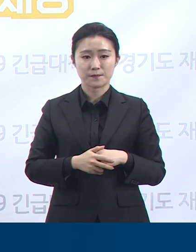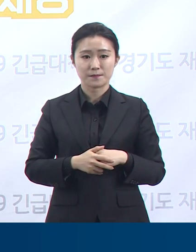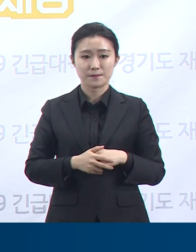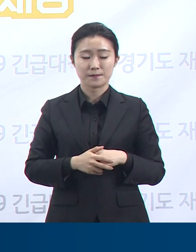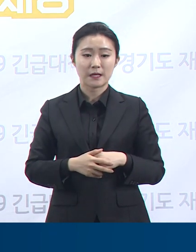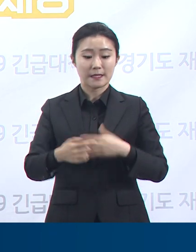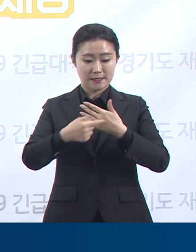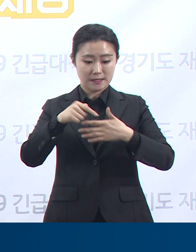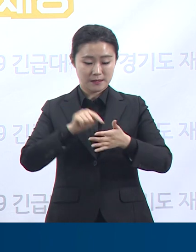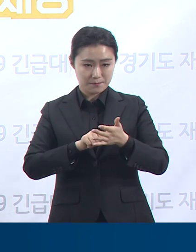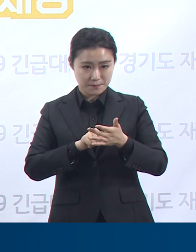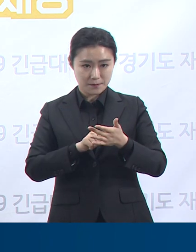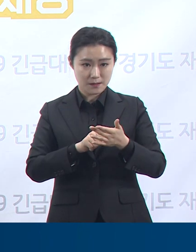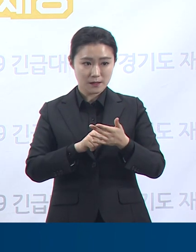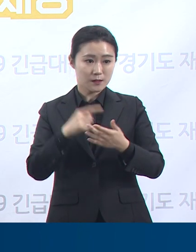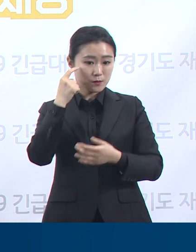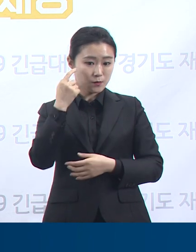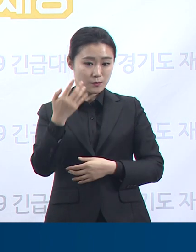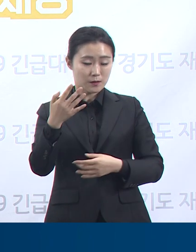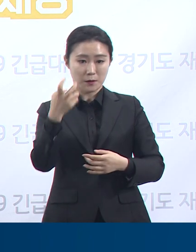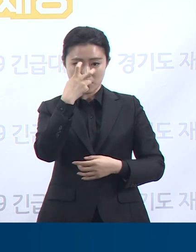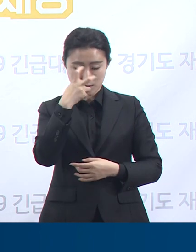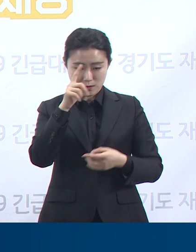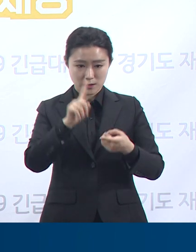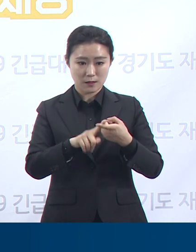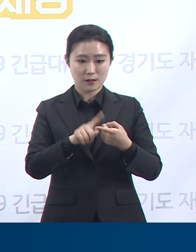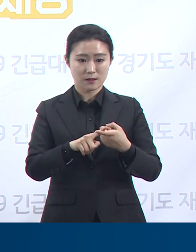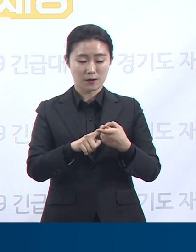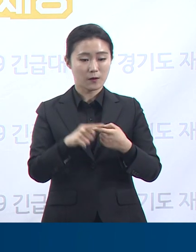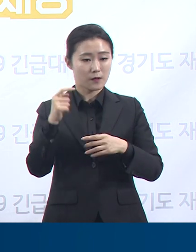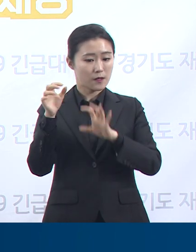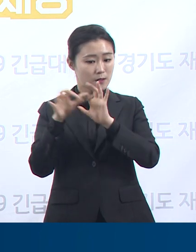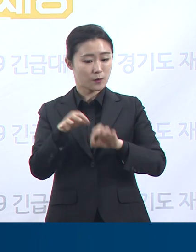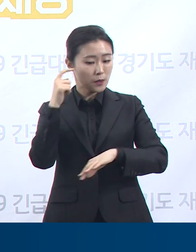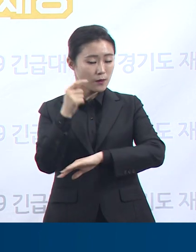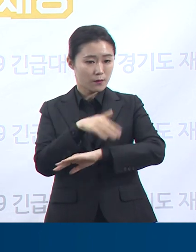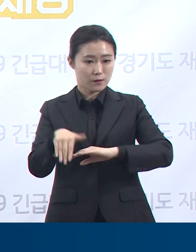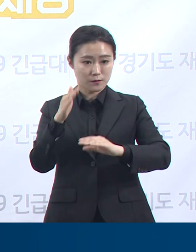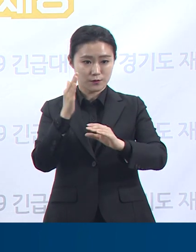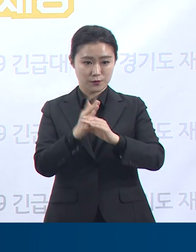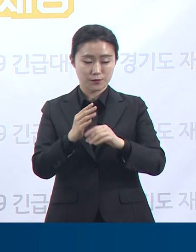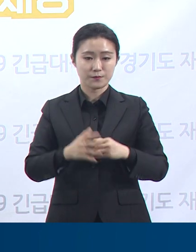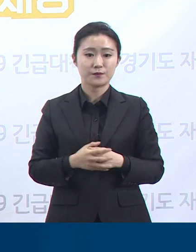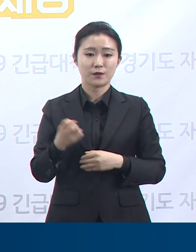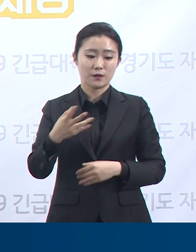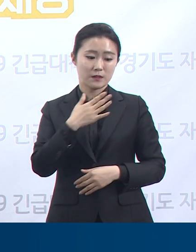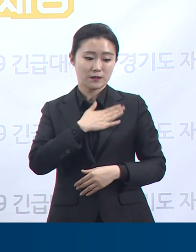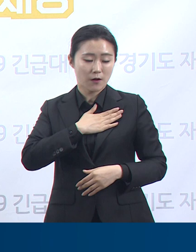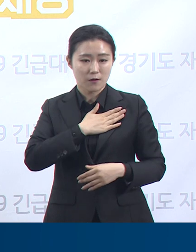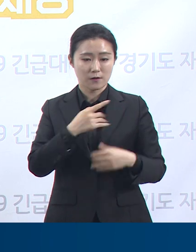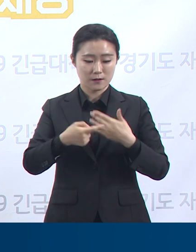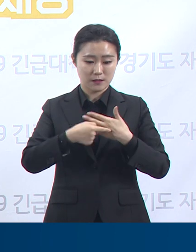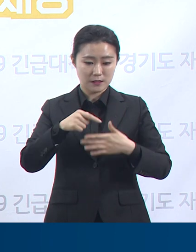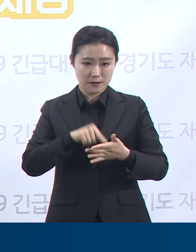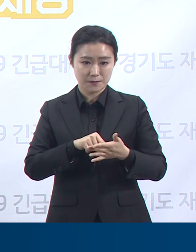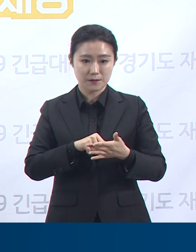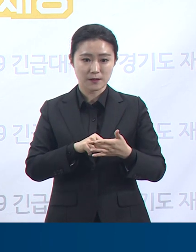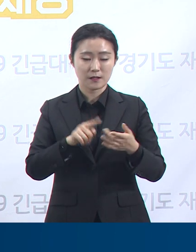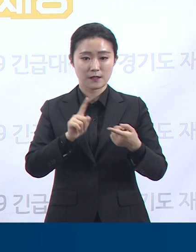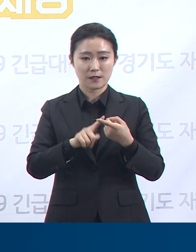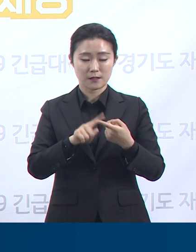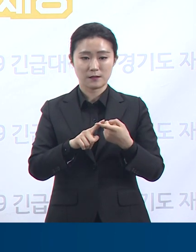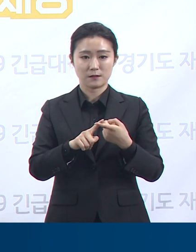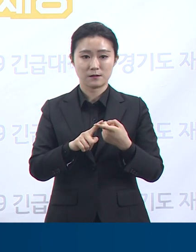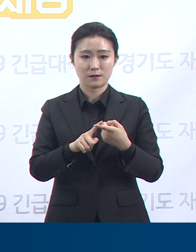있으며 설문조사는 사회적 거리 두기 지속, 경기 침체 등으로 인한 도민의 정서심리적 변화를 측정하여 도차원의